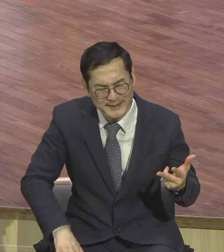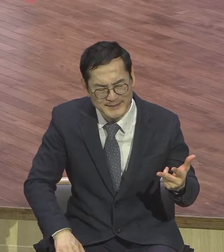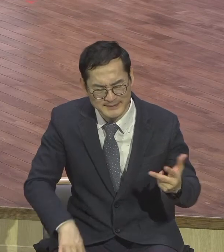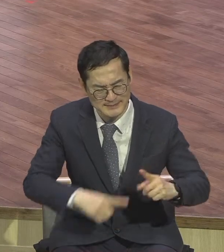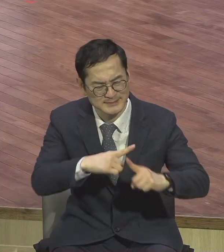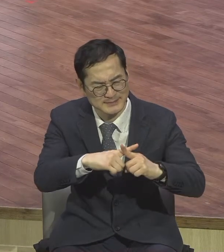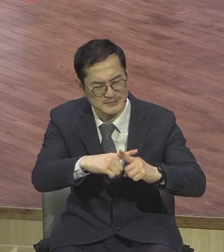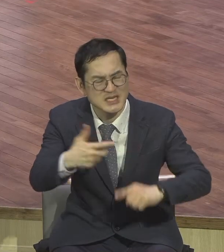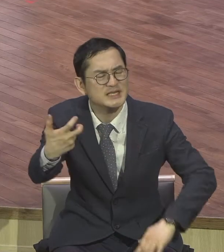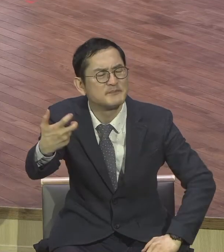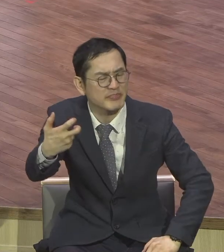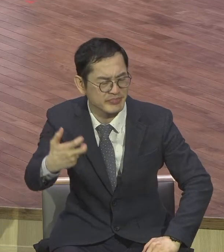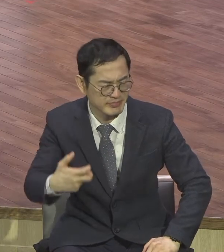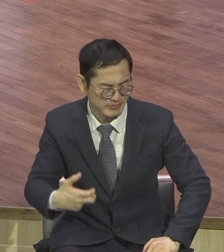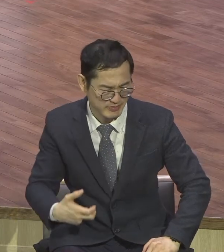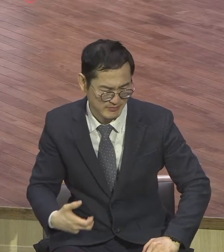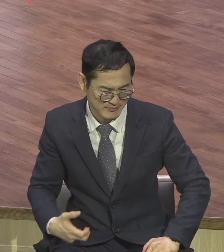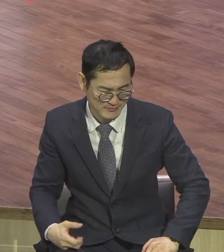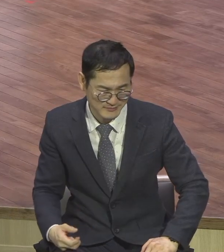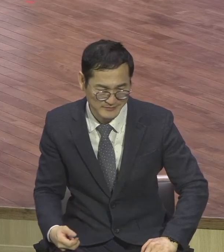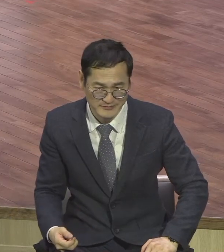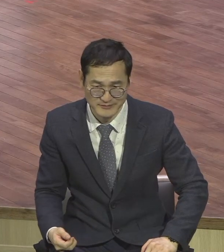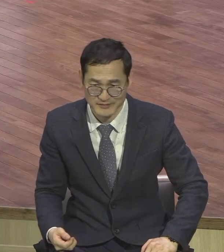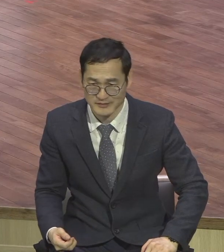번이라도 용서해 줘라 무슨 말입니까